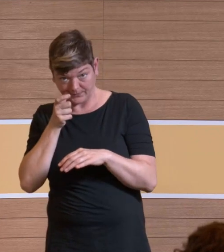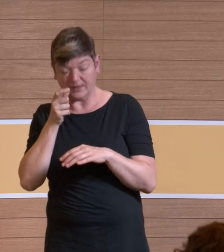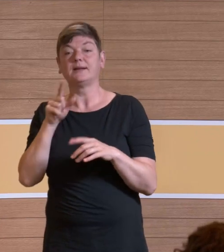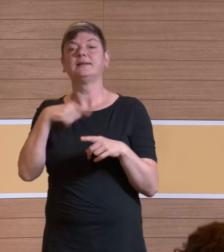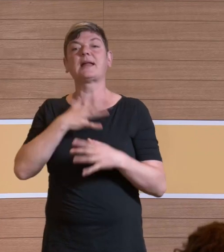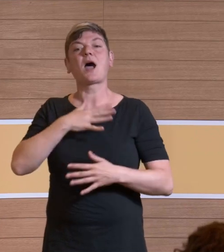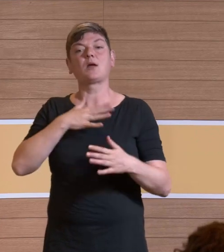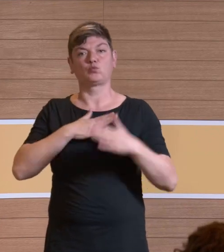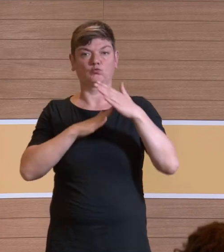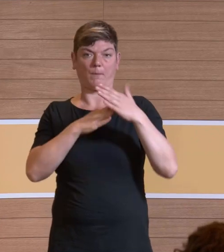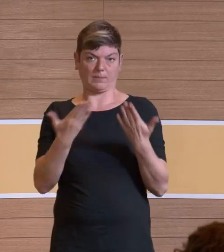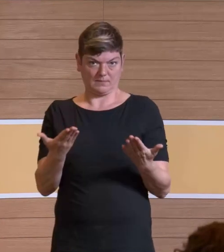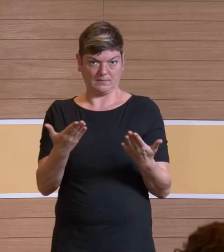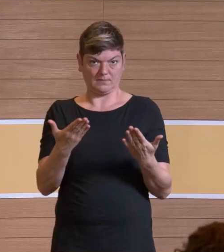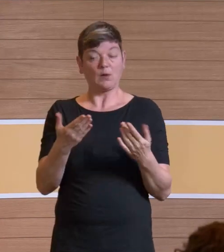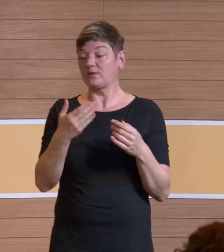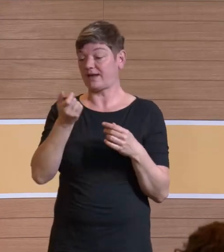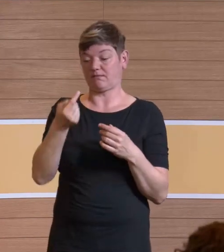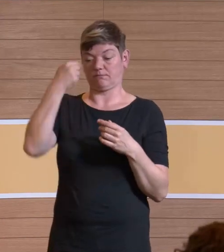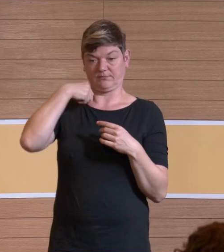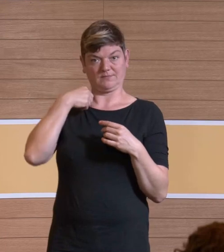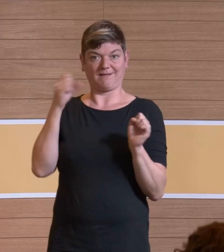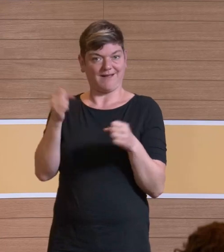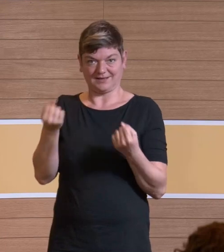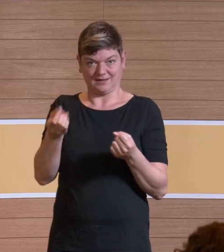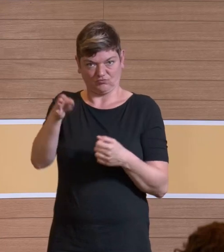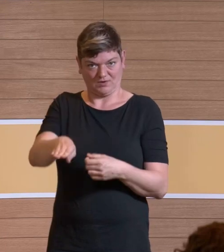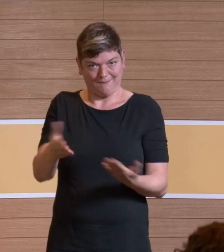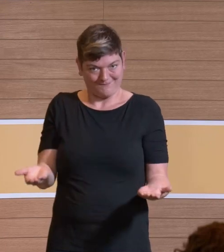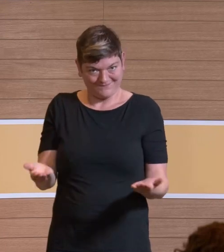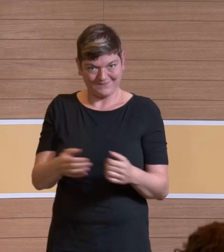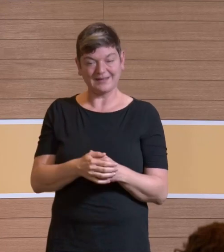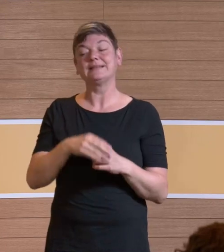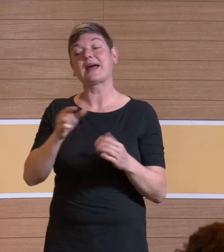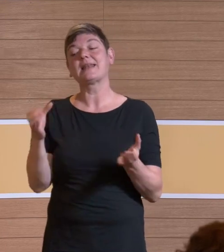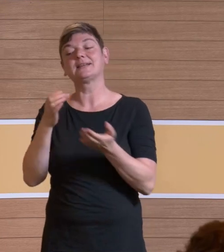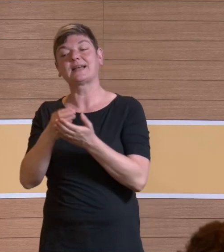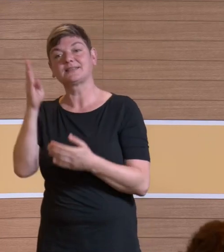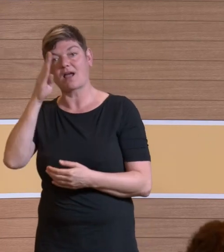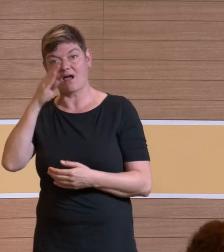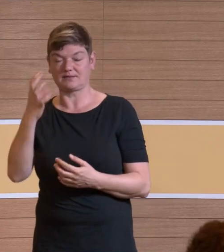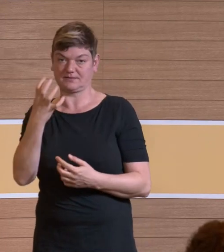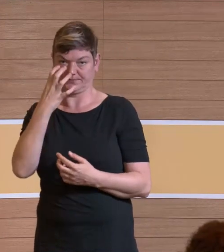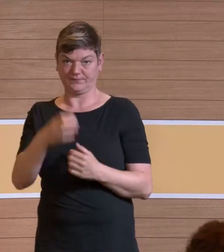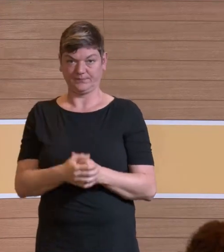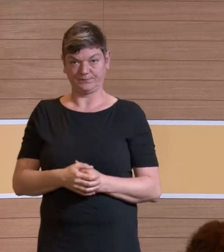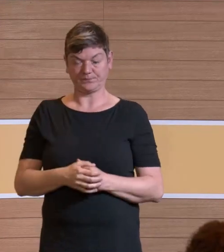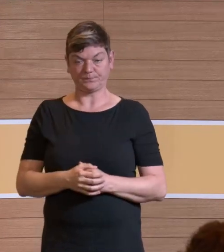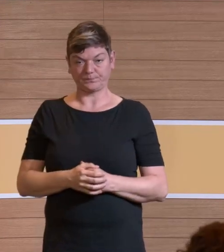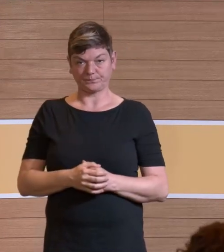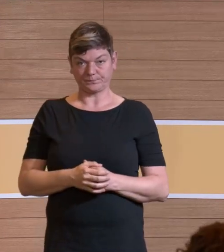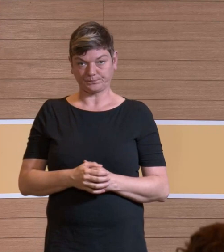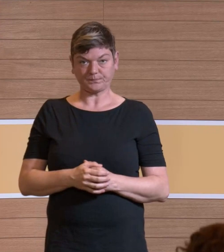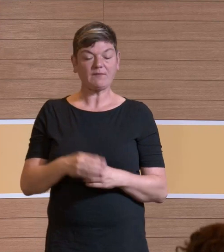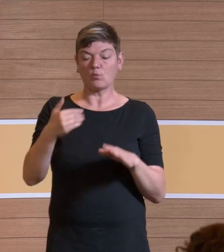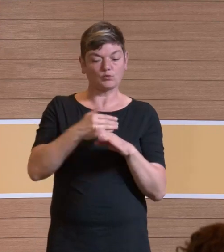der aufhört zu atmen. Und Sie können den Atemweg nicht sichern und der stirbt Ihnen. Dann können Sie Gas nehmen, weil das Gas supprimiert den Atemantrieb